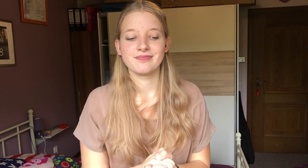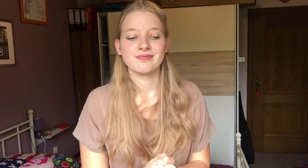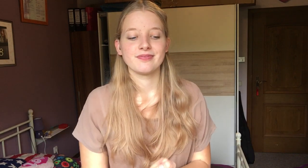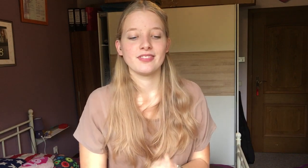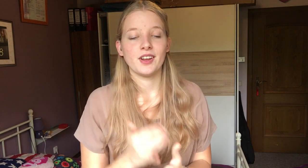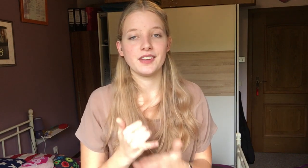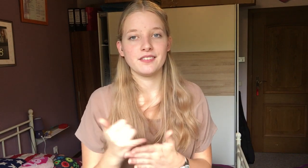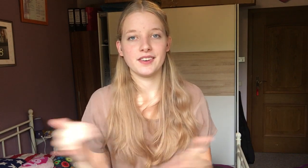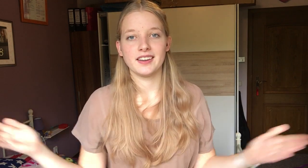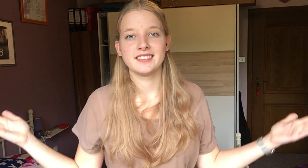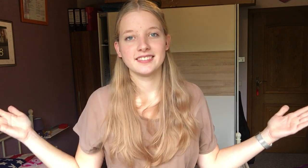Auf jeden Fall.